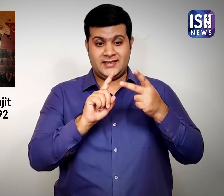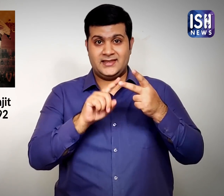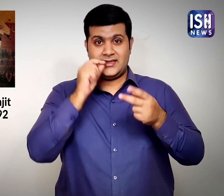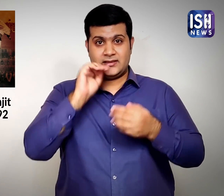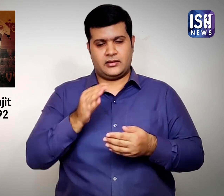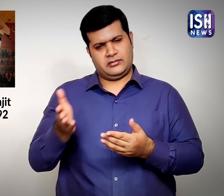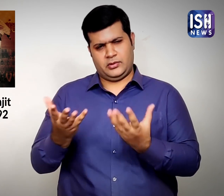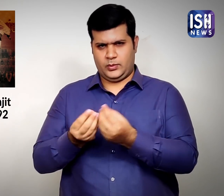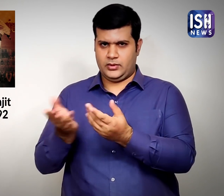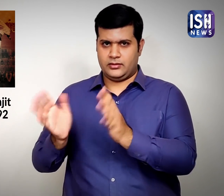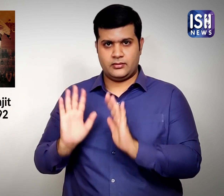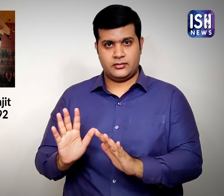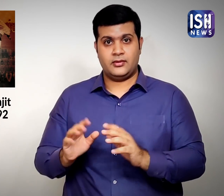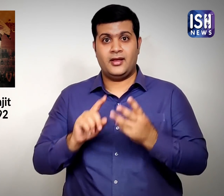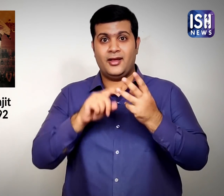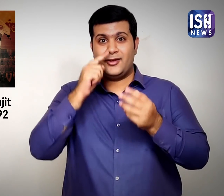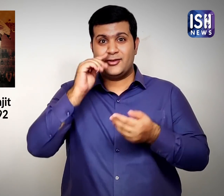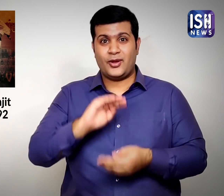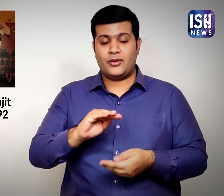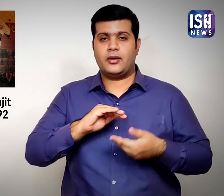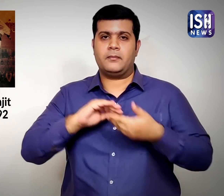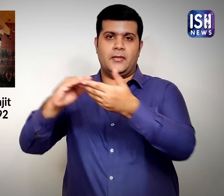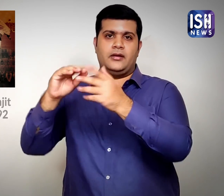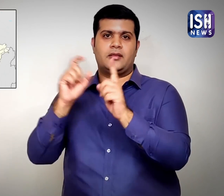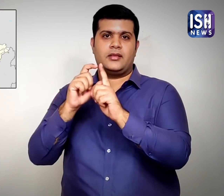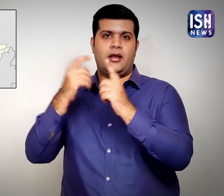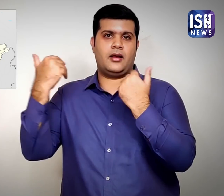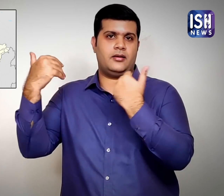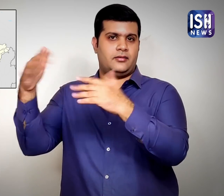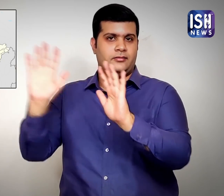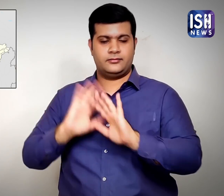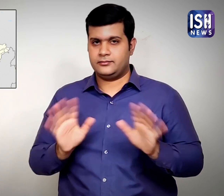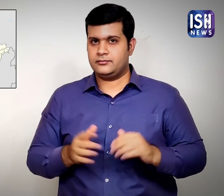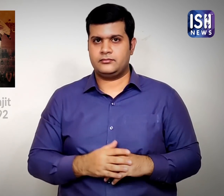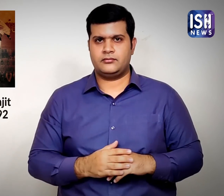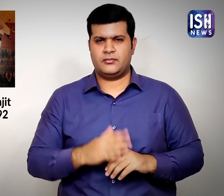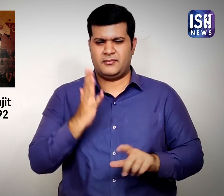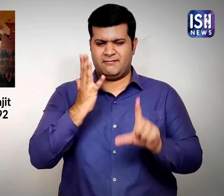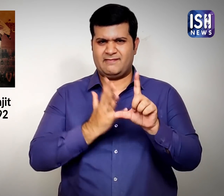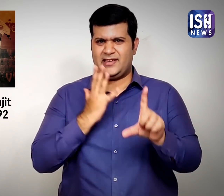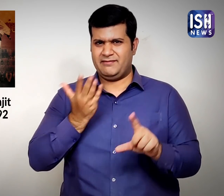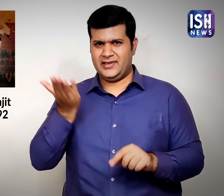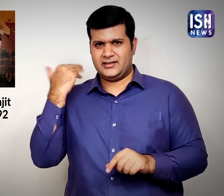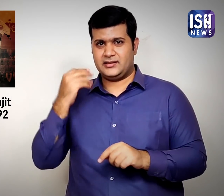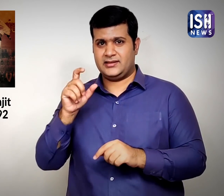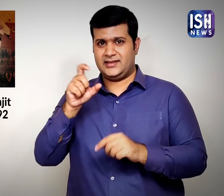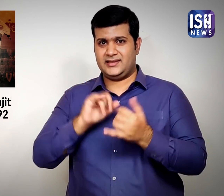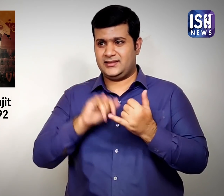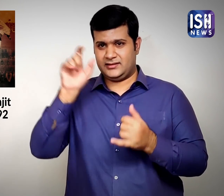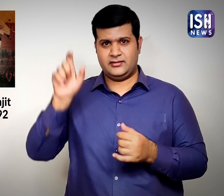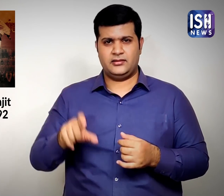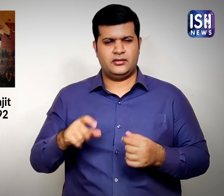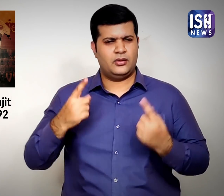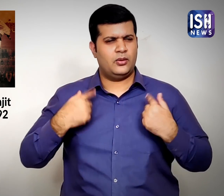दूसरा बेटा उनके साथ रह रहा था और उनकी बेटी की शादी दिल्ली में हुई थी पांच साल पहले उन्हें